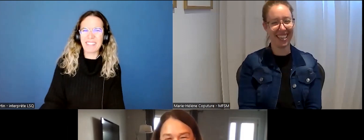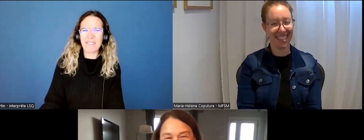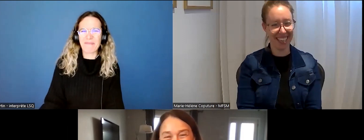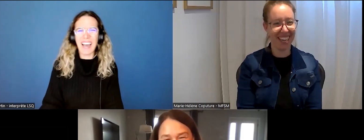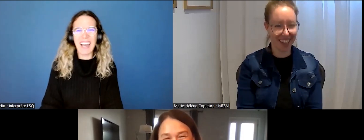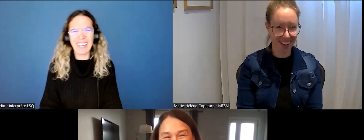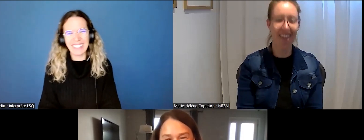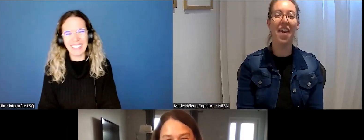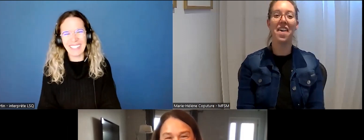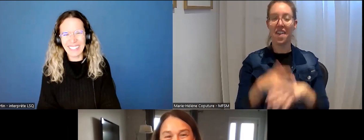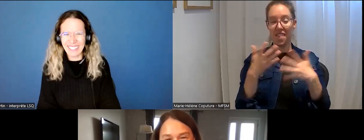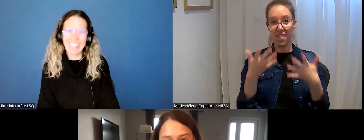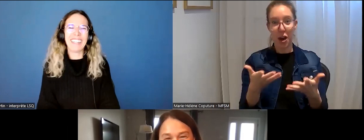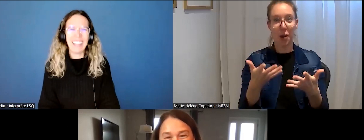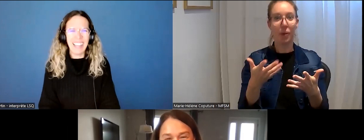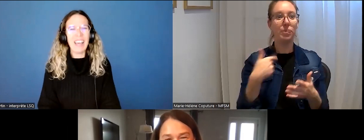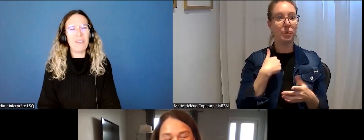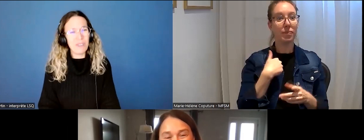connaît, effectivement.